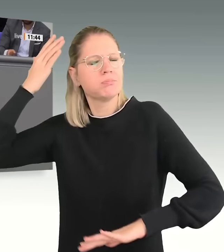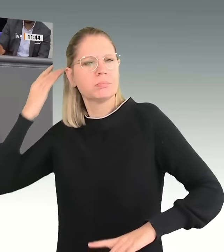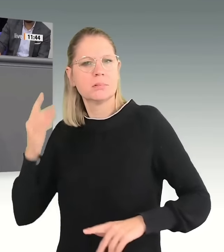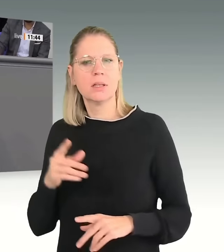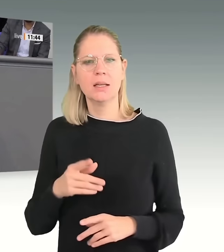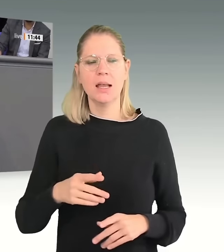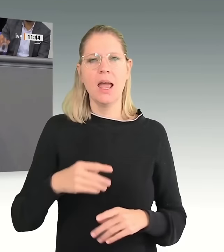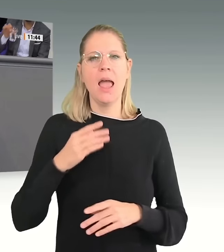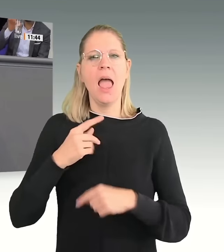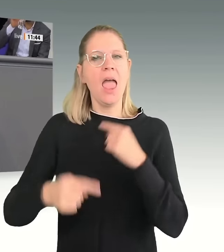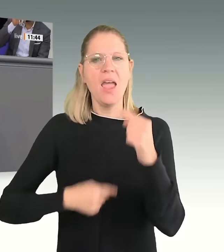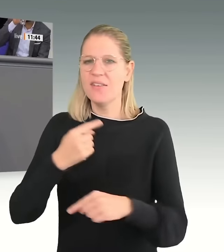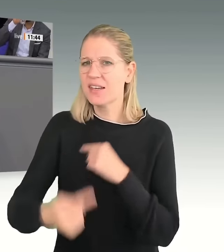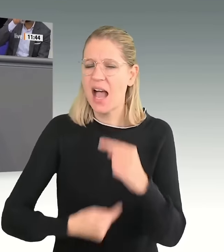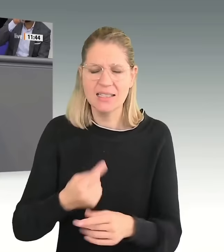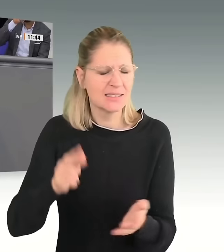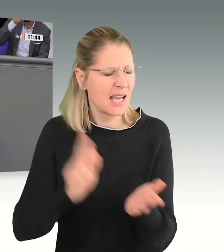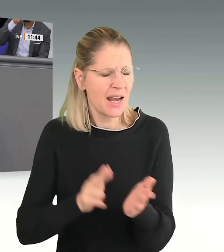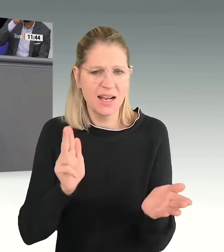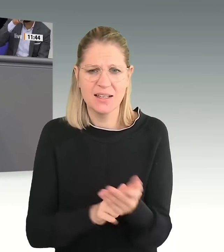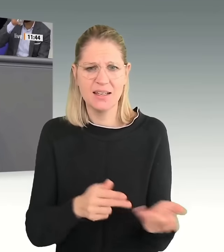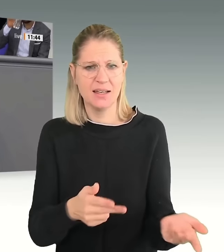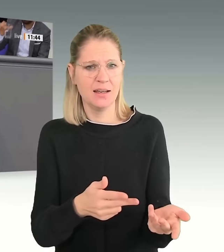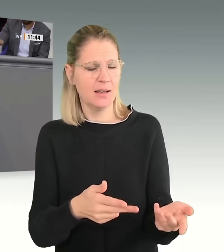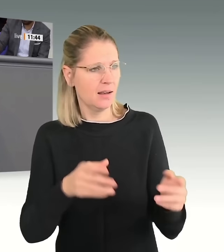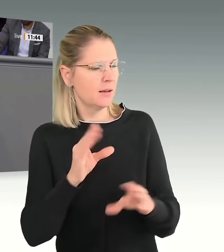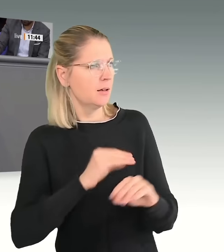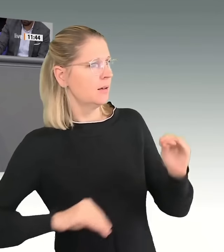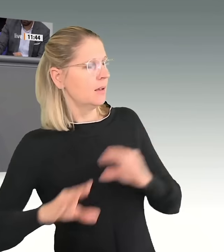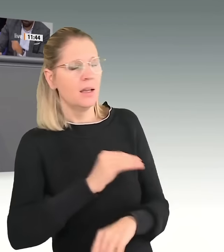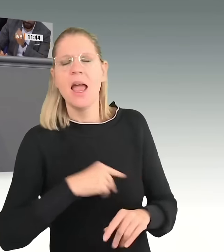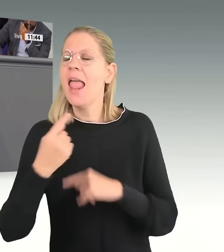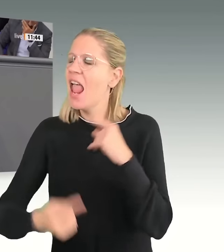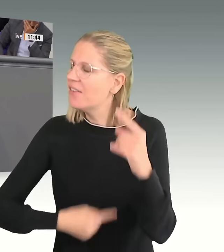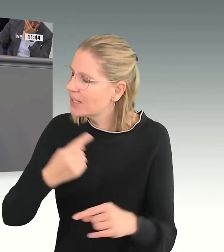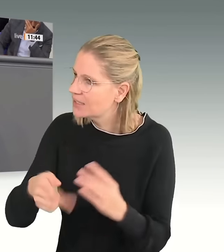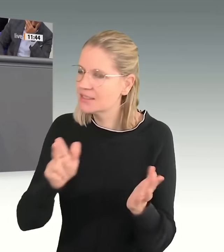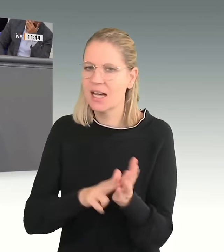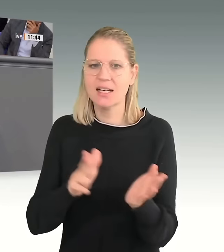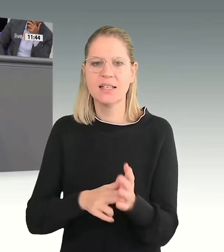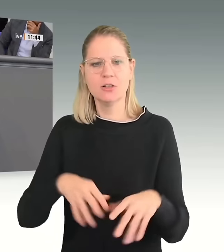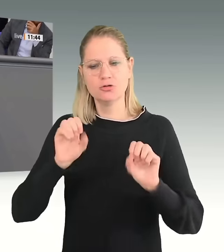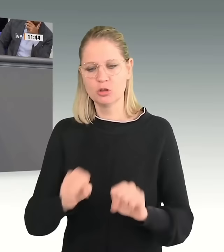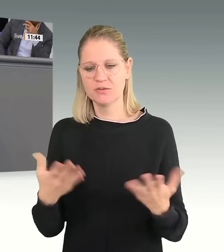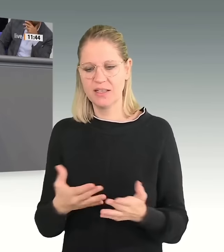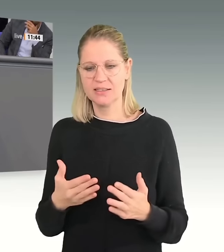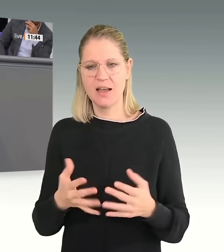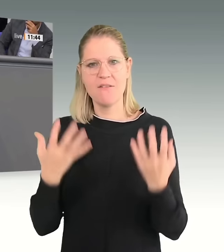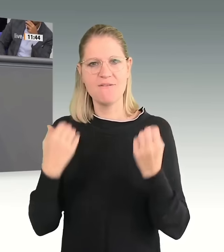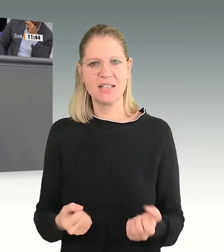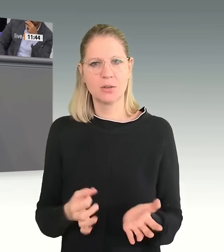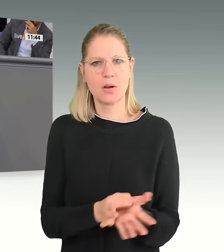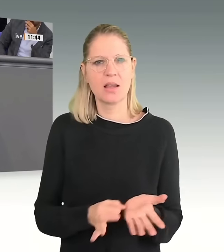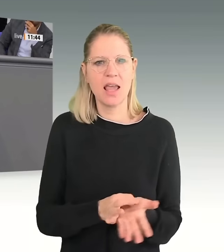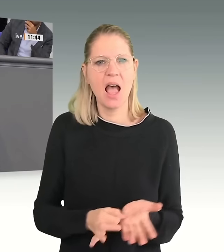Diese Ewigkeitsgarantie schützt nämlich den Kern der Verfassung. Hören Sie ruhig mal zu. Die Ewigkeitsgarantie schützt den Kern der Verfassung vor Aushöhlung. Und der Kern ist